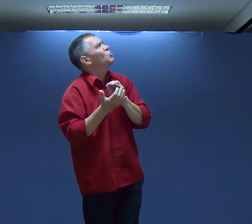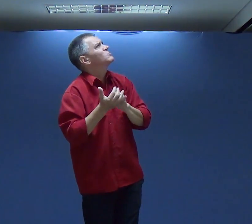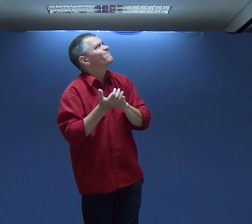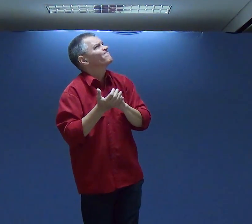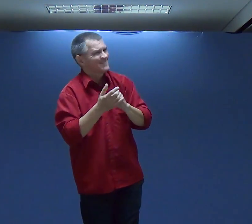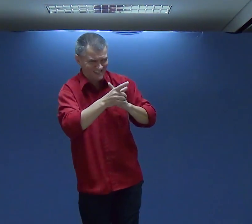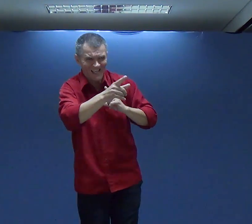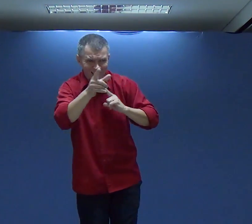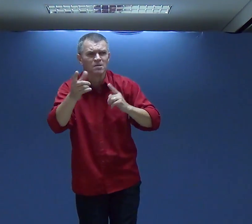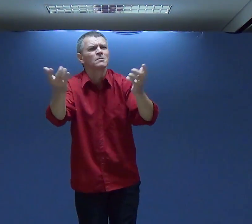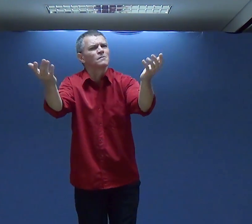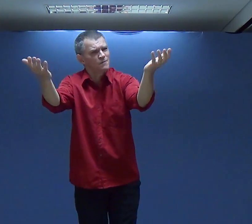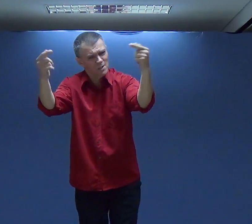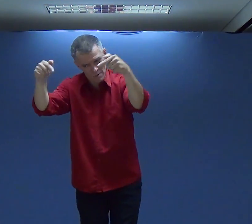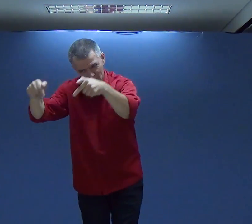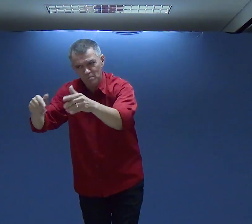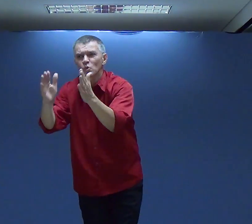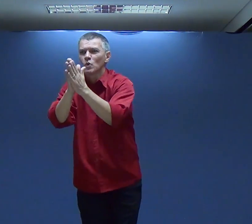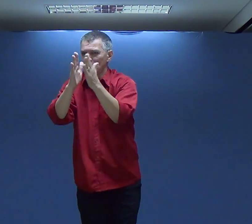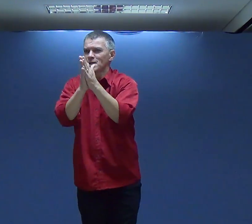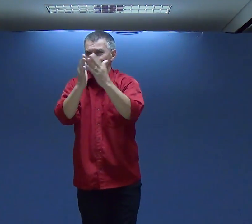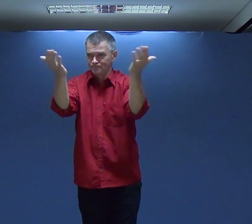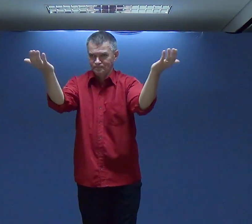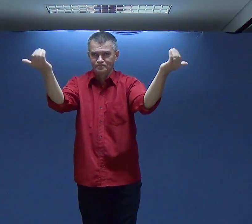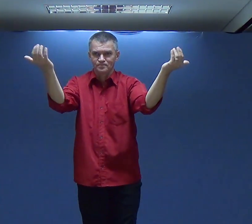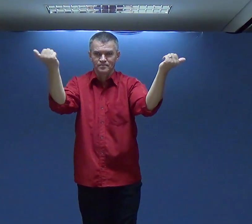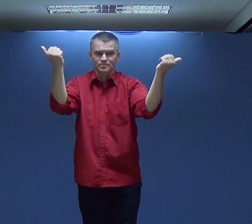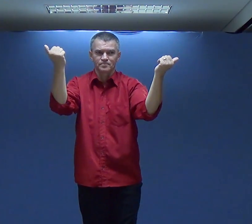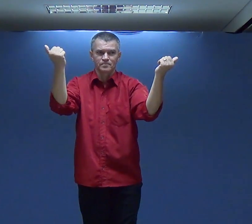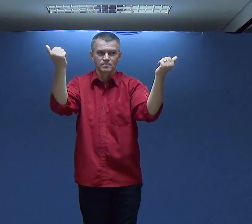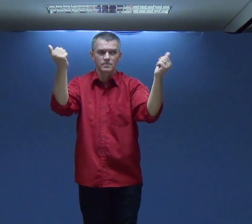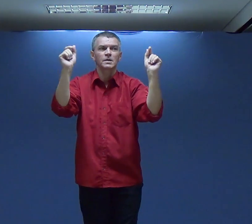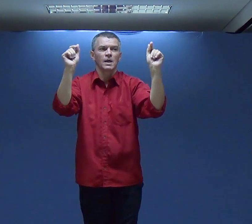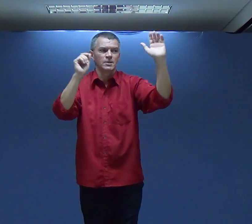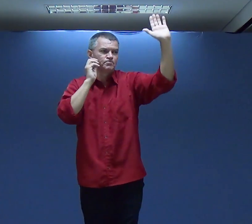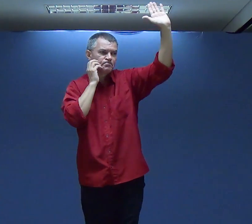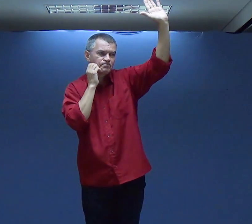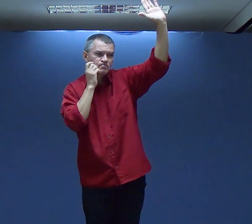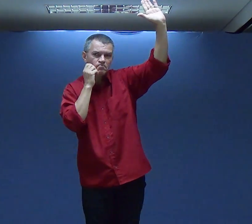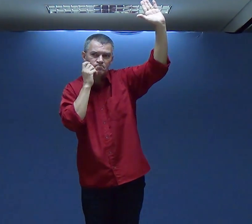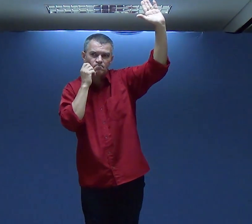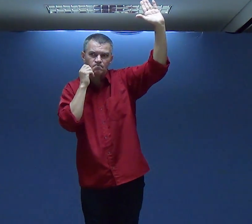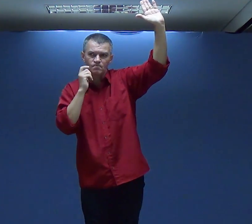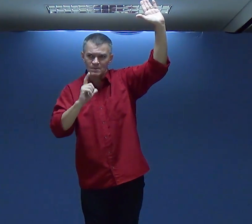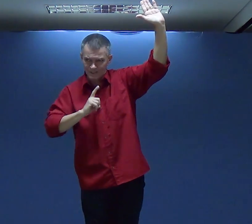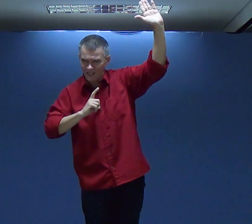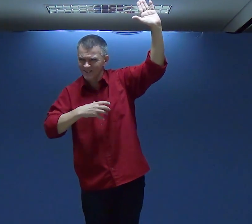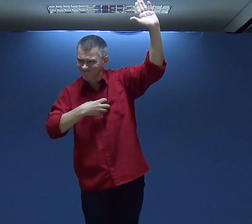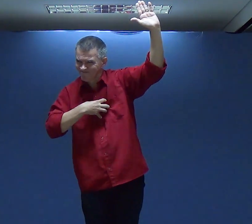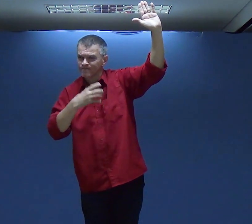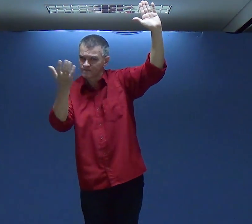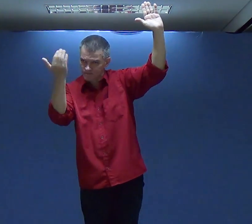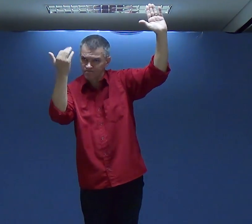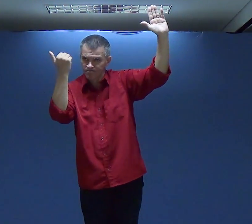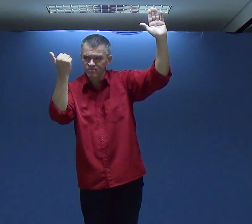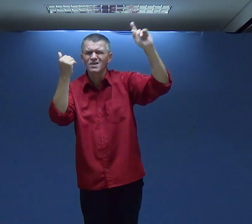Lembrarem De Situações Quero Que Que Vem Aqui Porque Eu Quero Orar Por Você Você Tem Algum